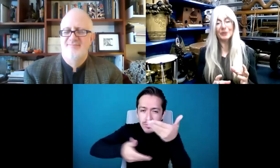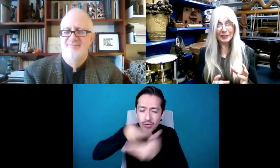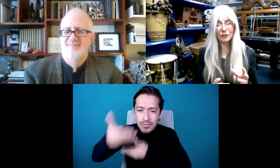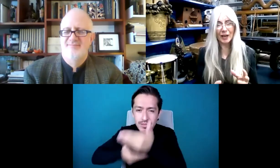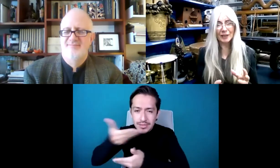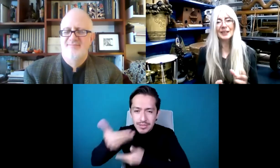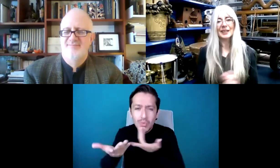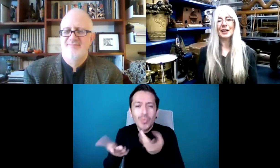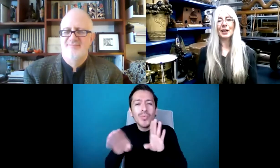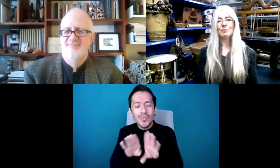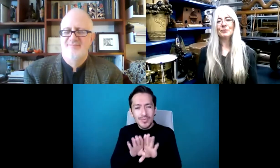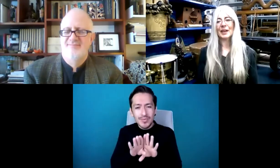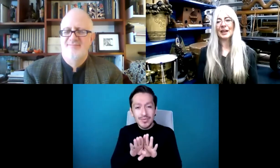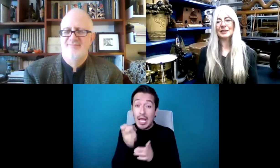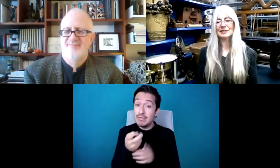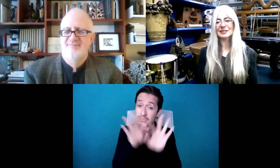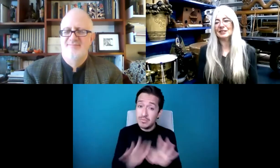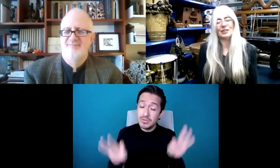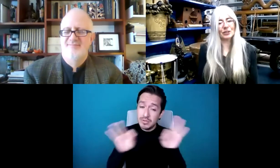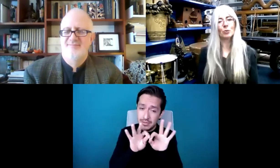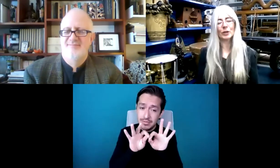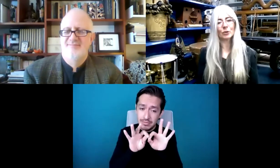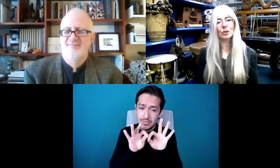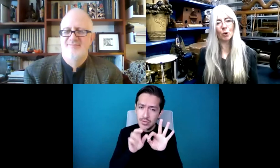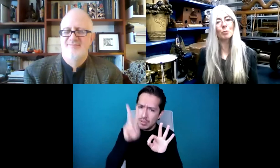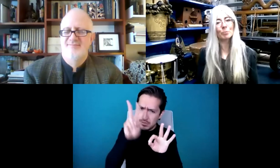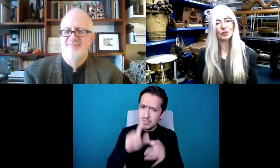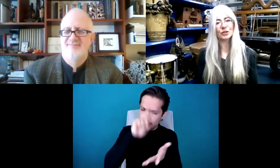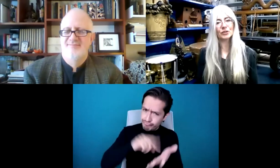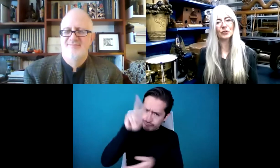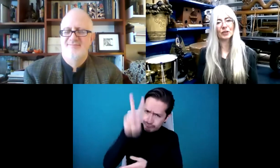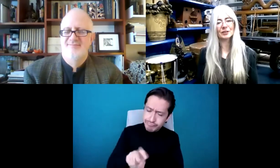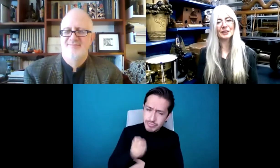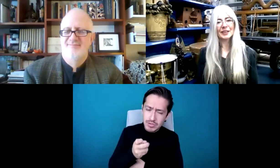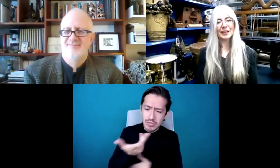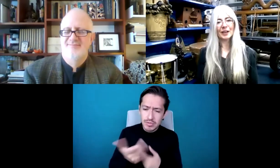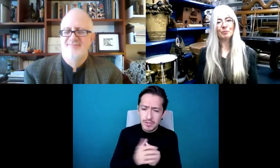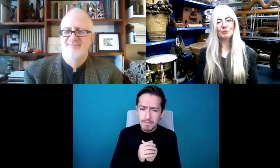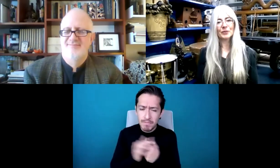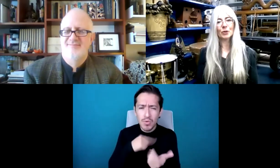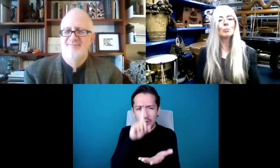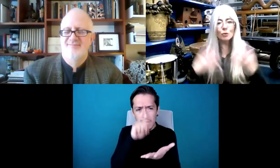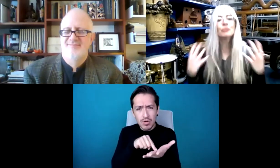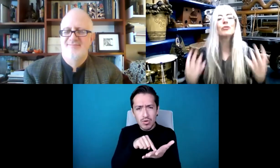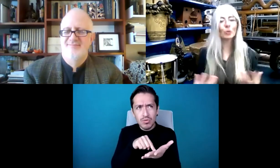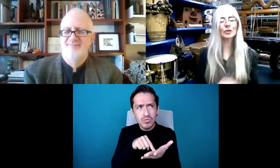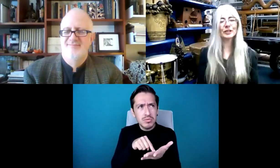clave. Lo creo decididamente y creo, espero